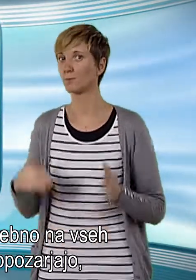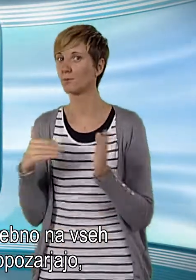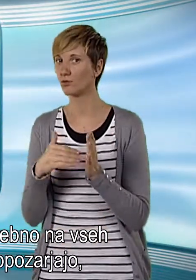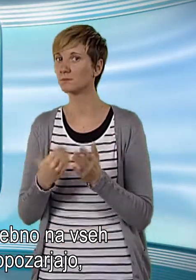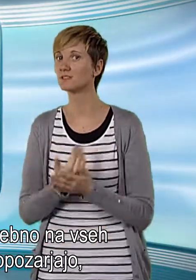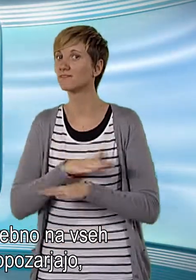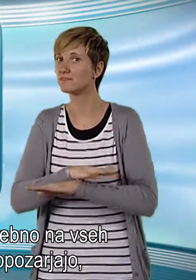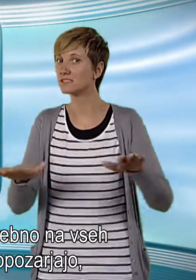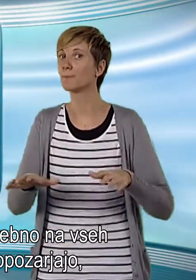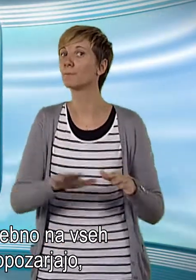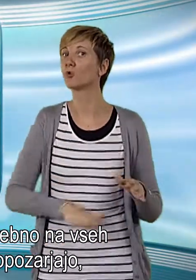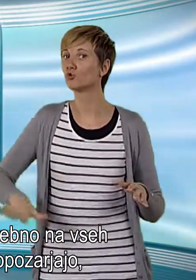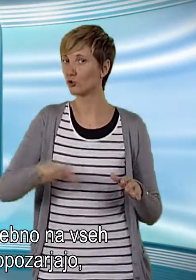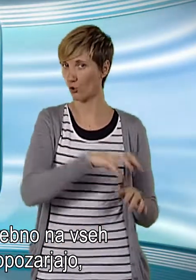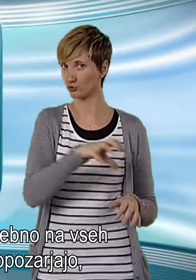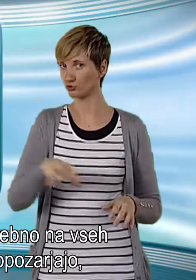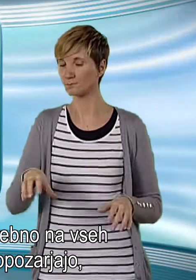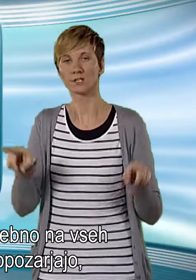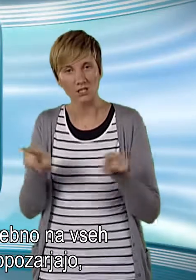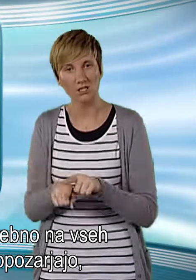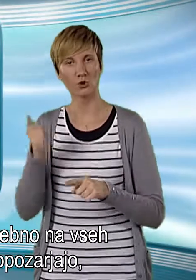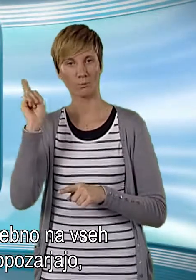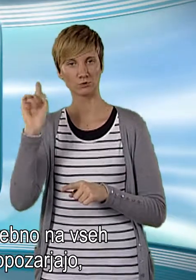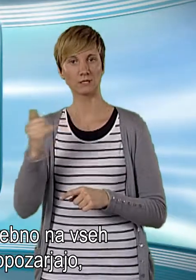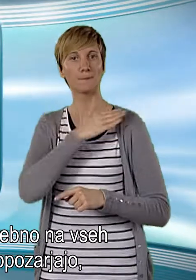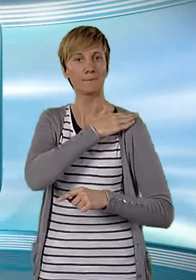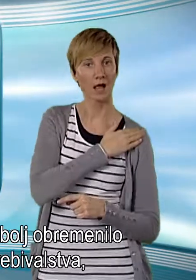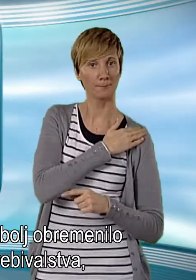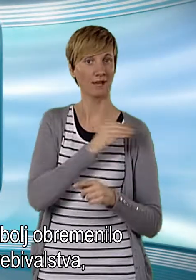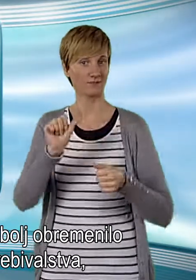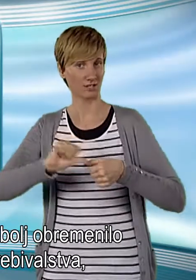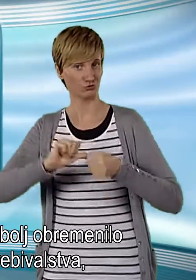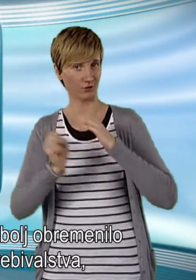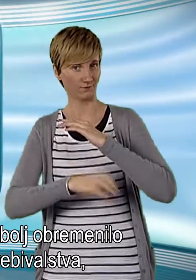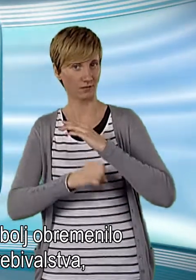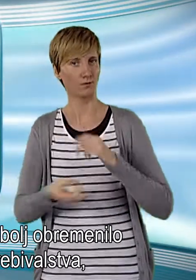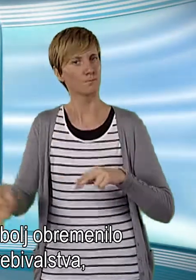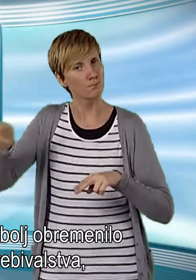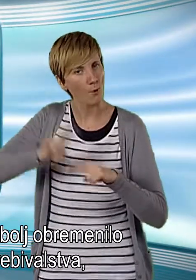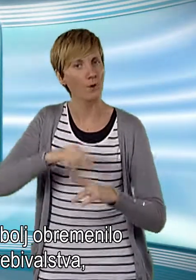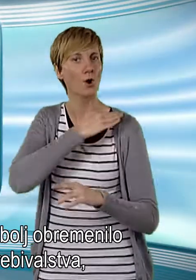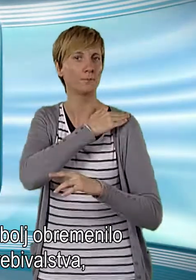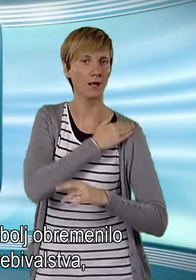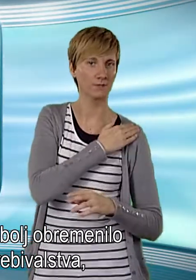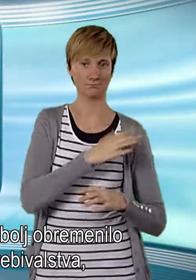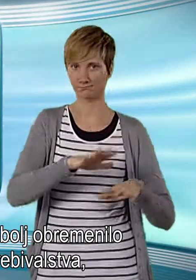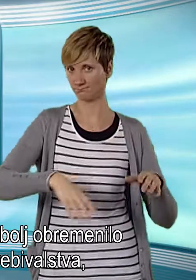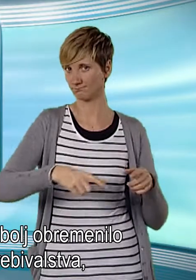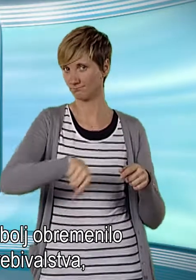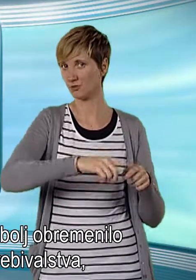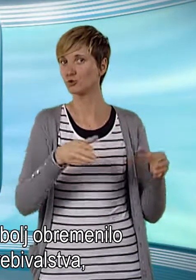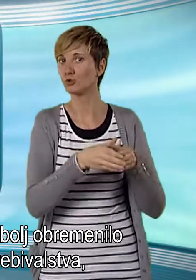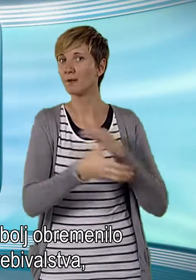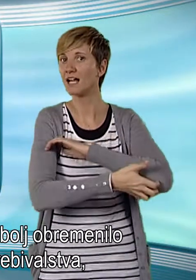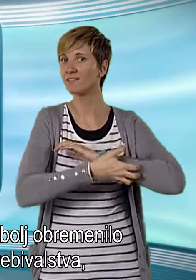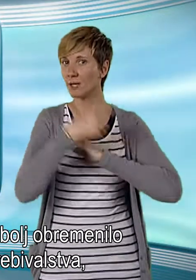področjih, a hkrati opozarjajo, da je breme vrčevanja bolj obremenilo revnejše skupine prebivalstva, med njimi tudi